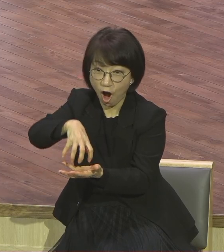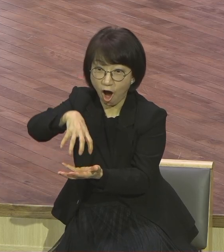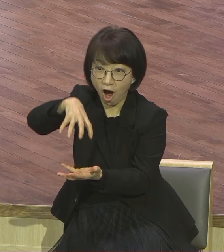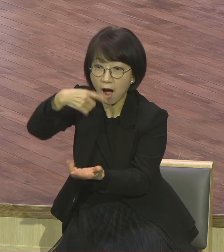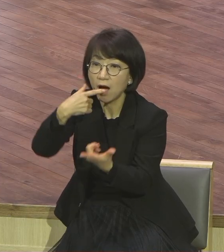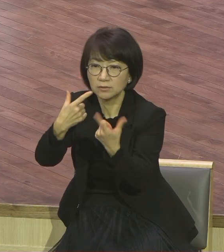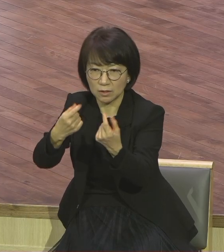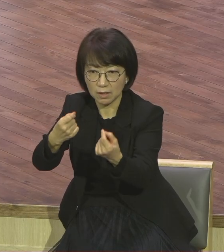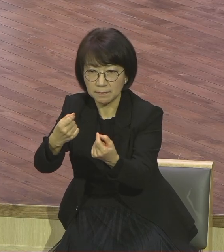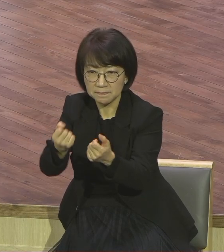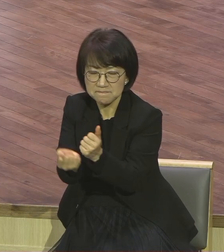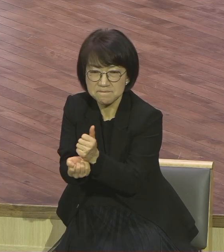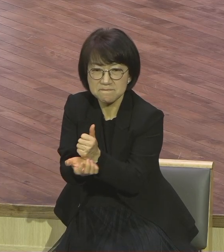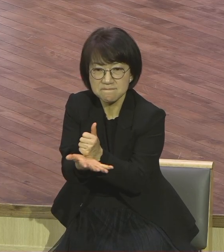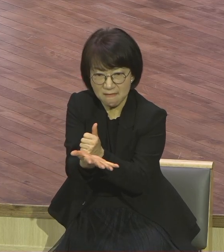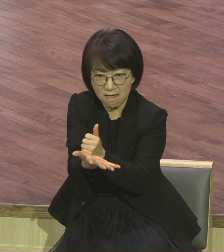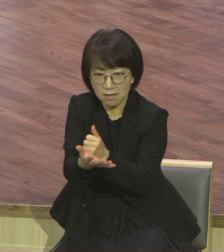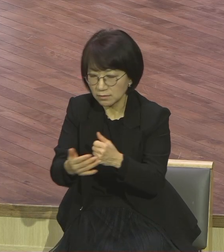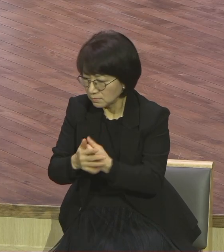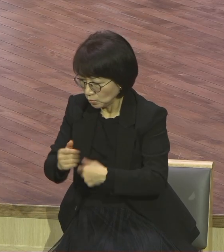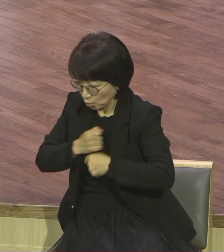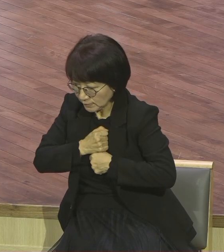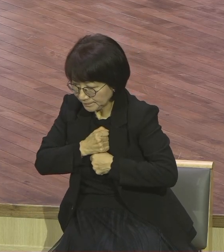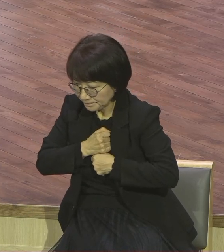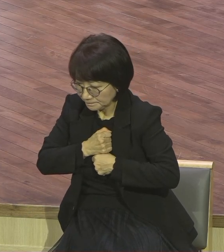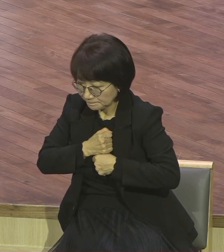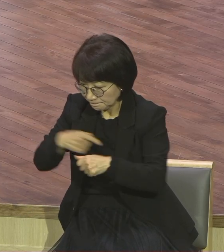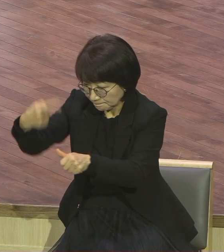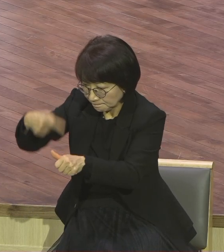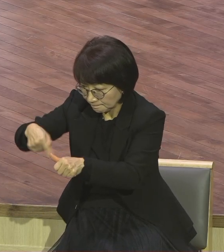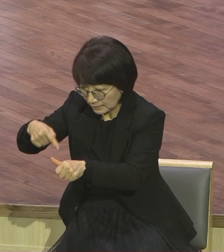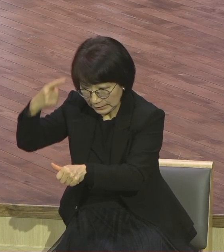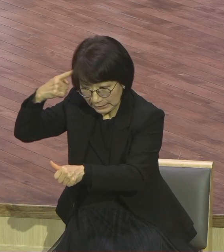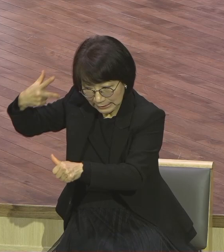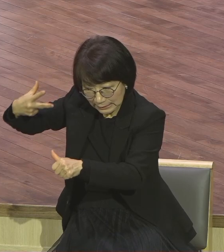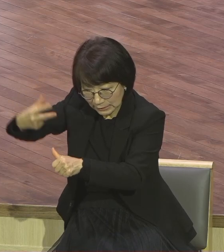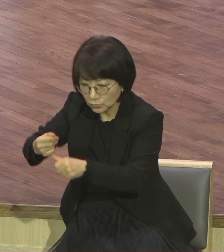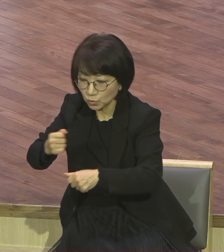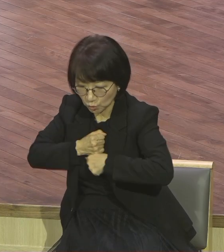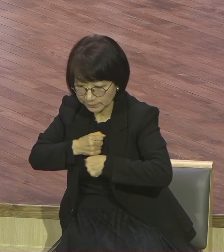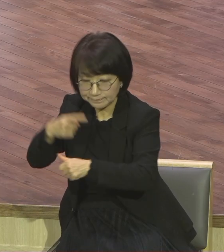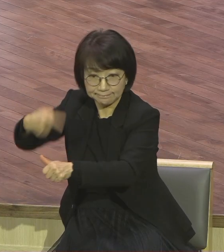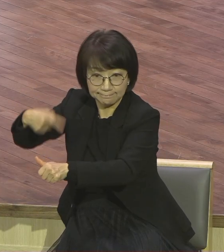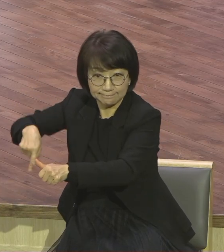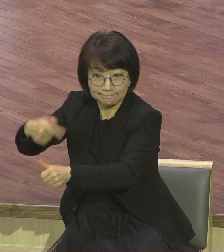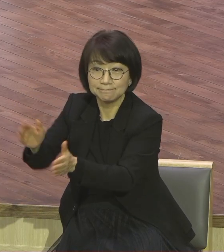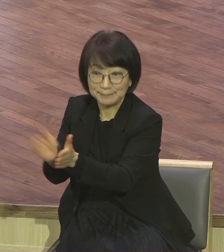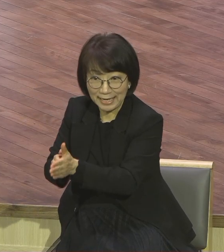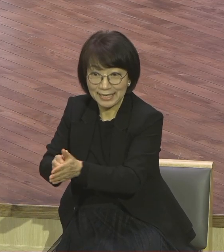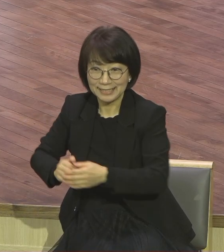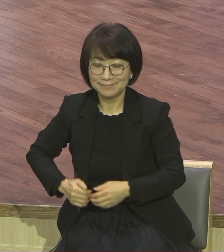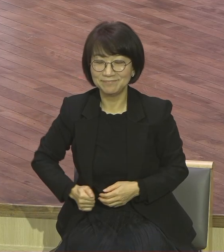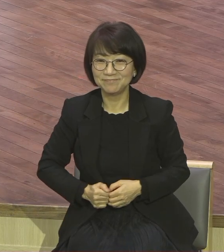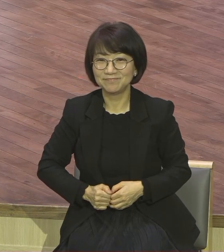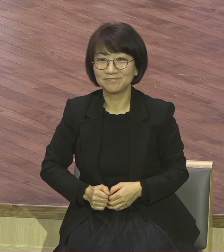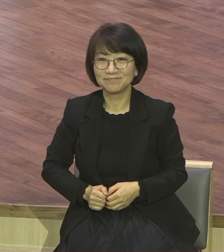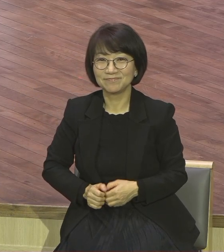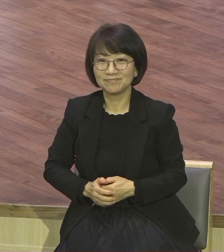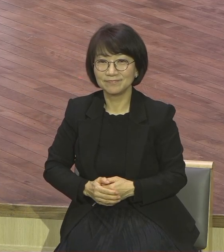저들의 말이 영향을 많이 줄 수 있다 조심해라 바리세인과 이